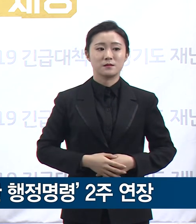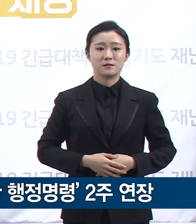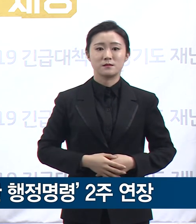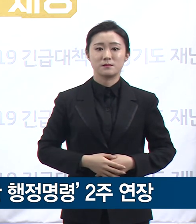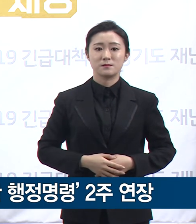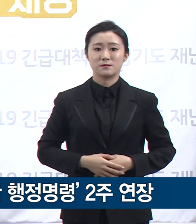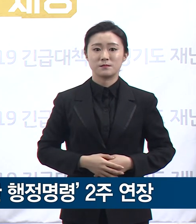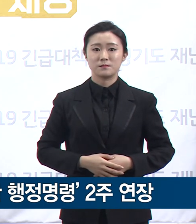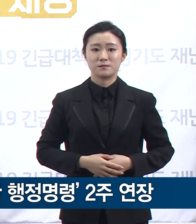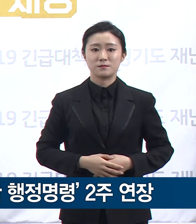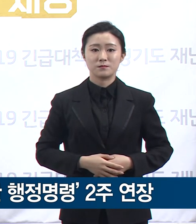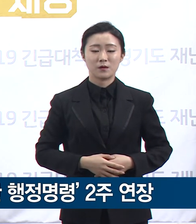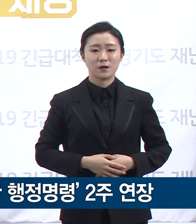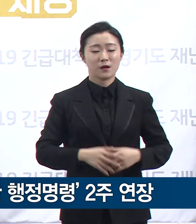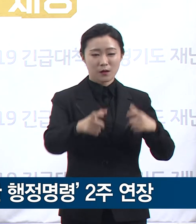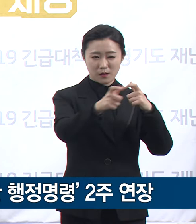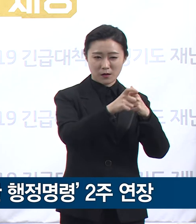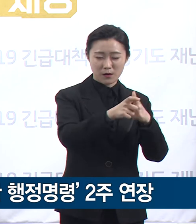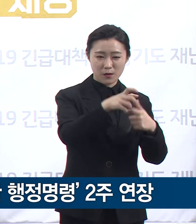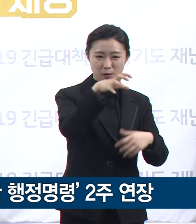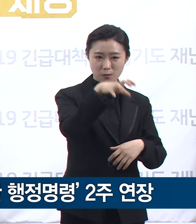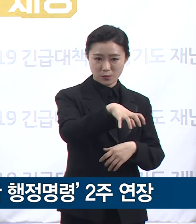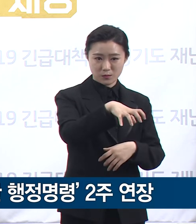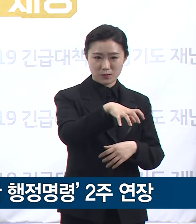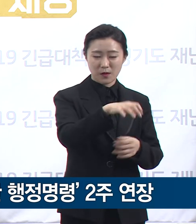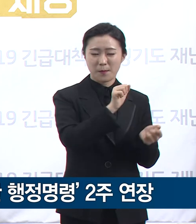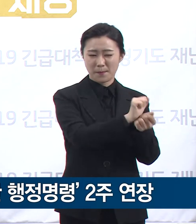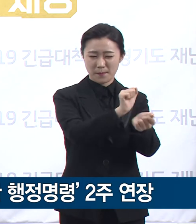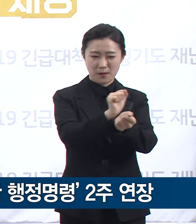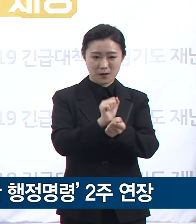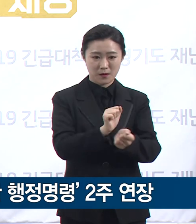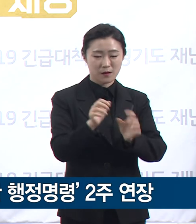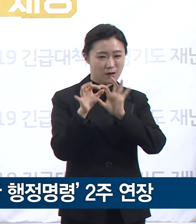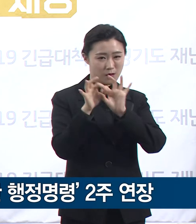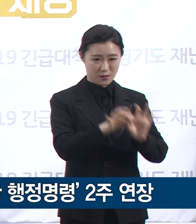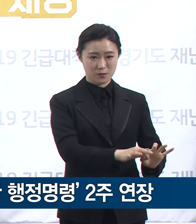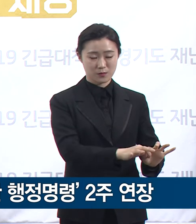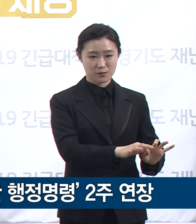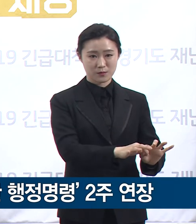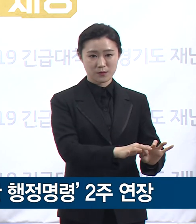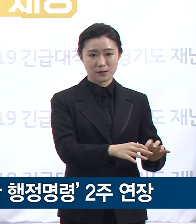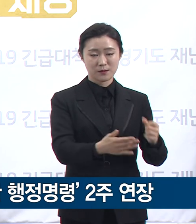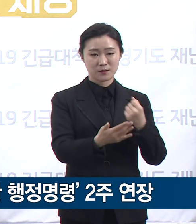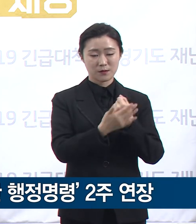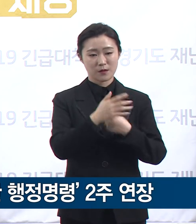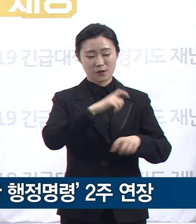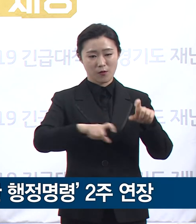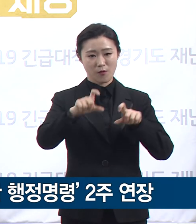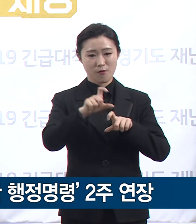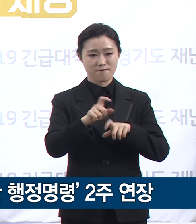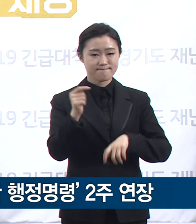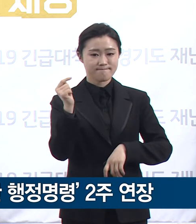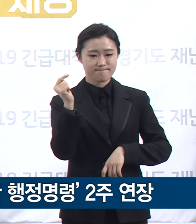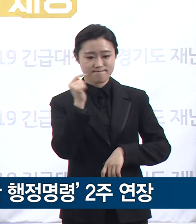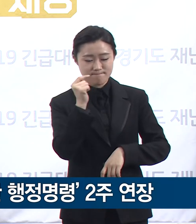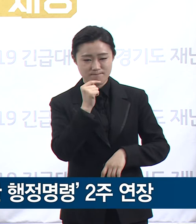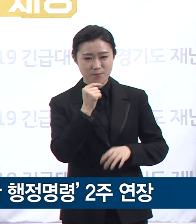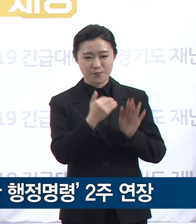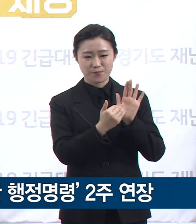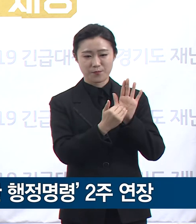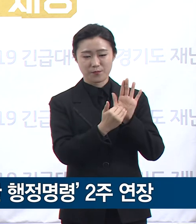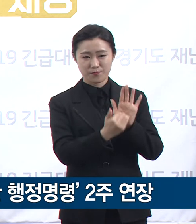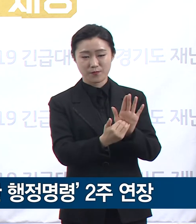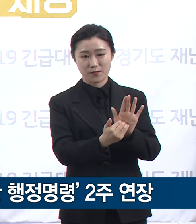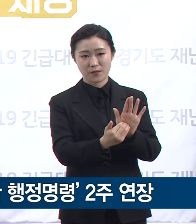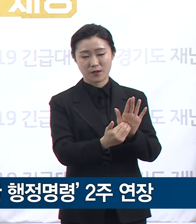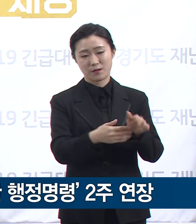유흥업소 등을 중심으로 집단감염이 지속적으로 확산되는 추세이기에 좀 더 확실하게 위험을 줄여야